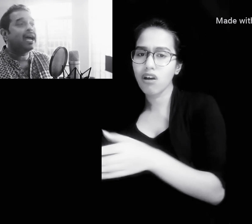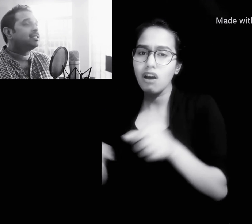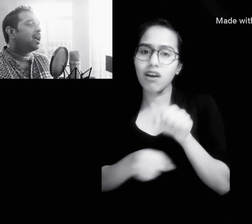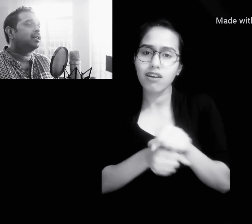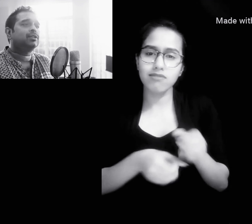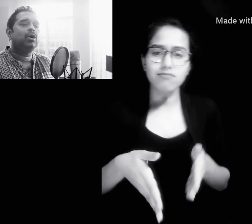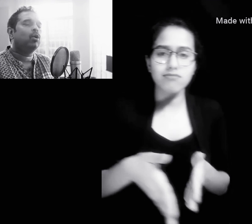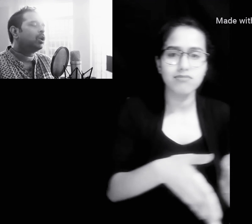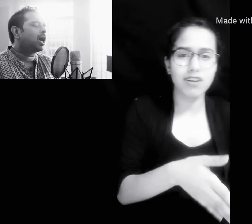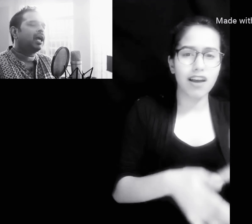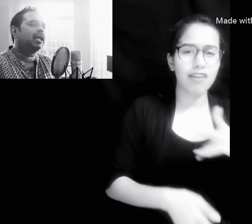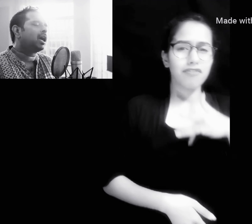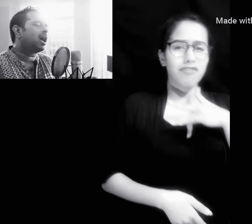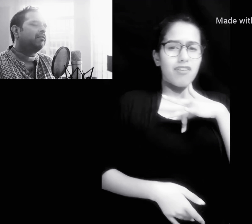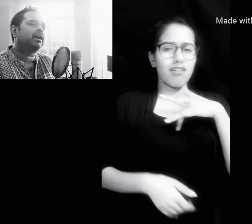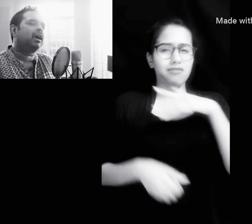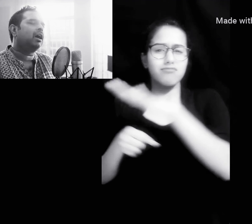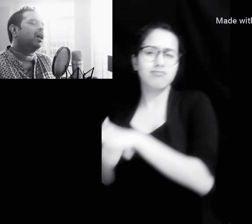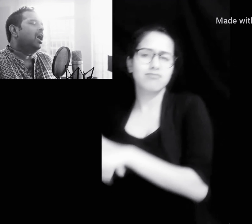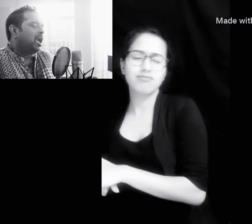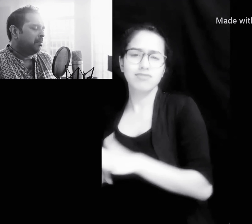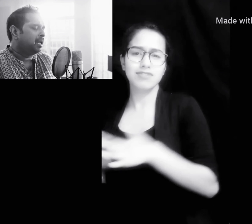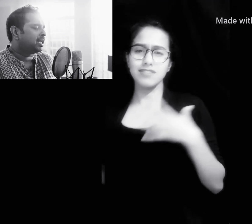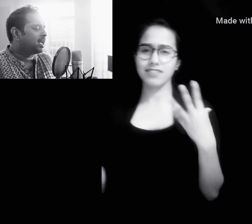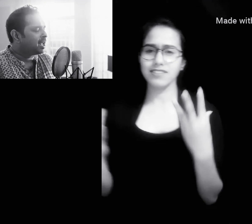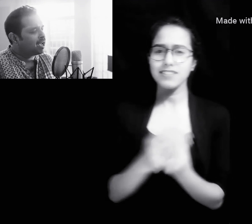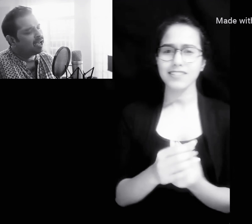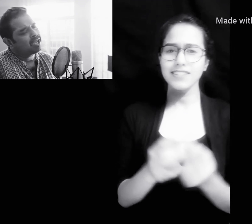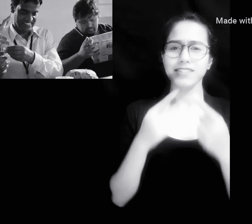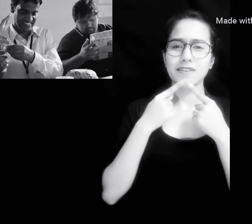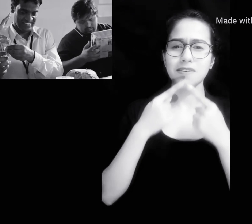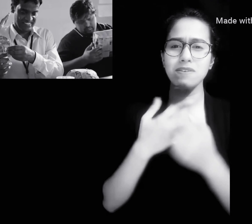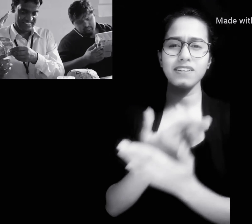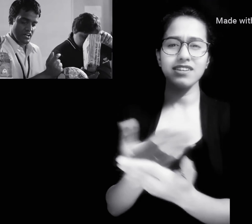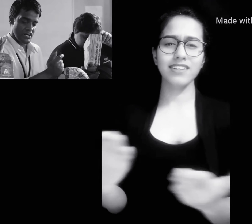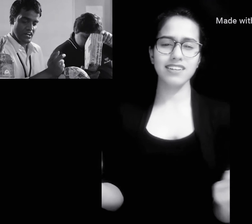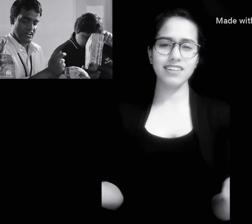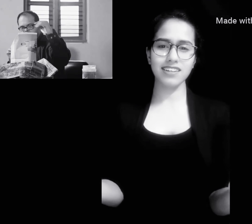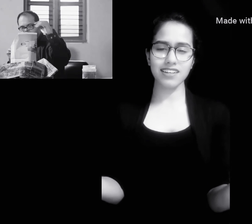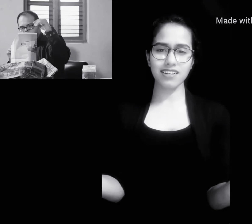एहजास हो ना लगाव कां मिलके कहेंगे हम